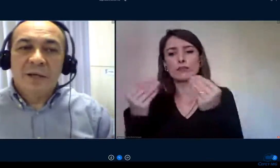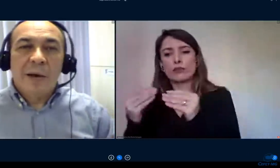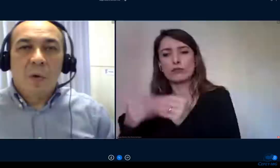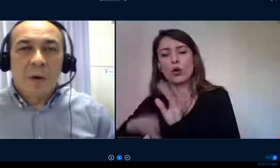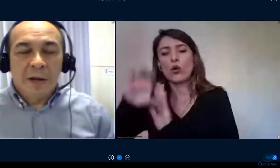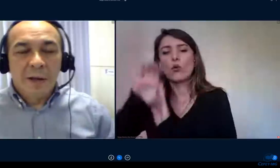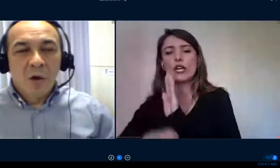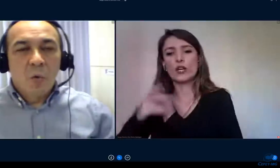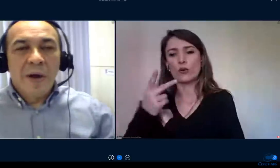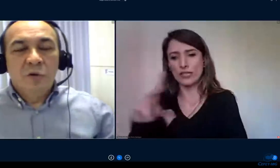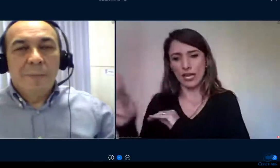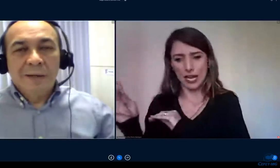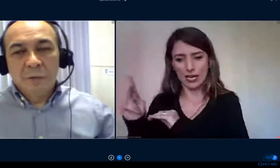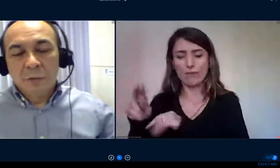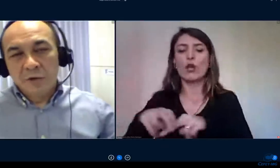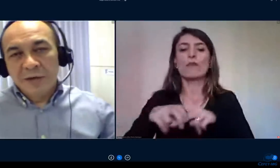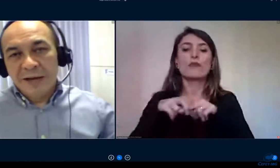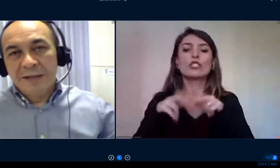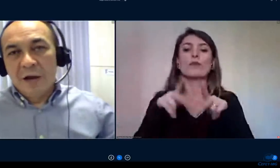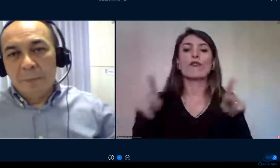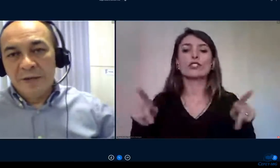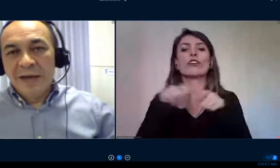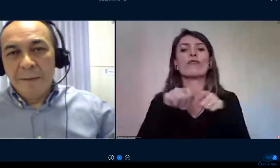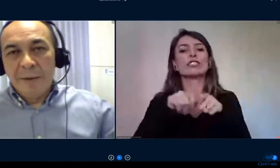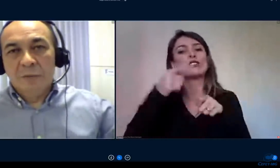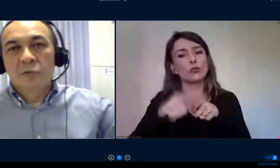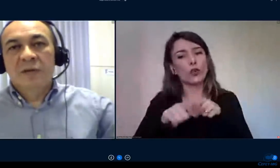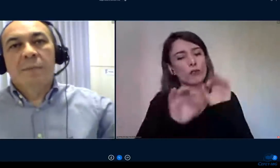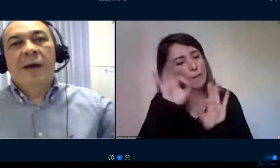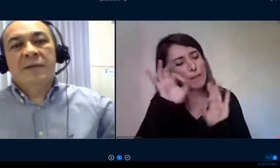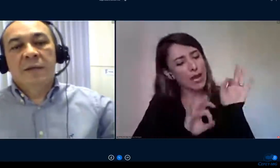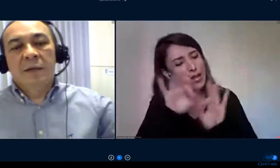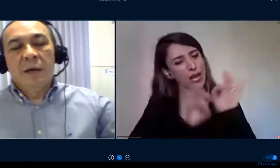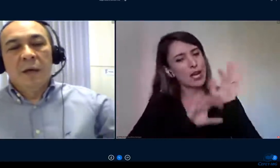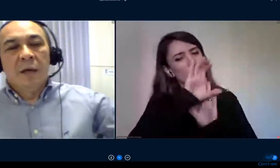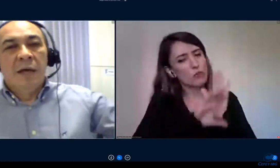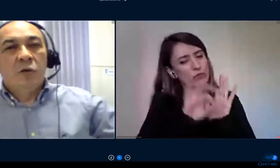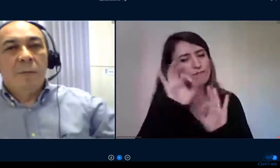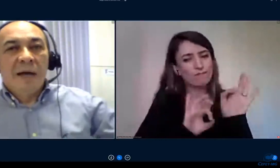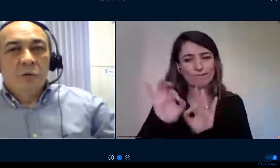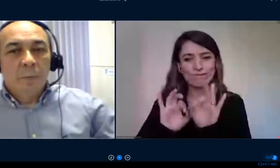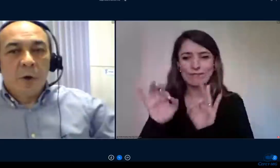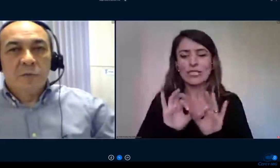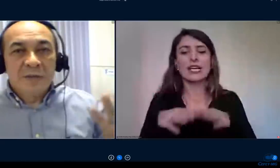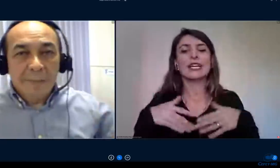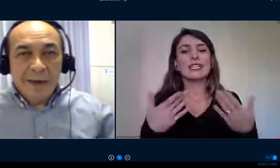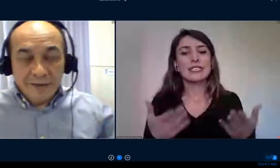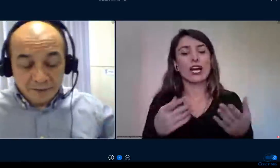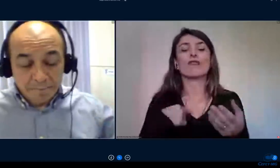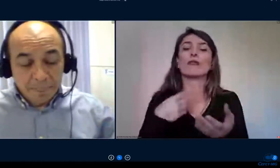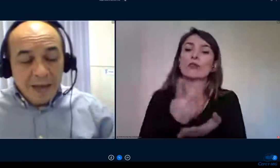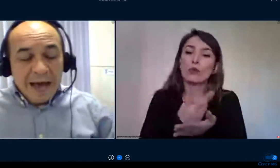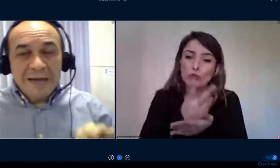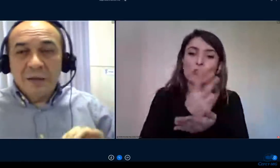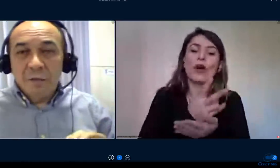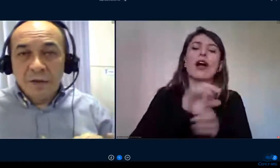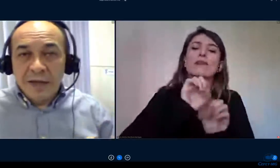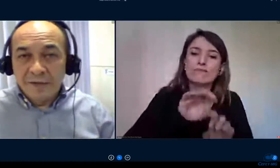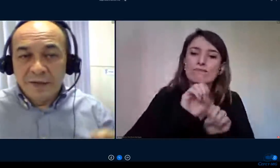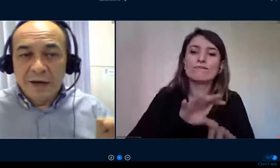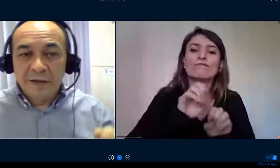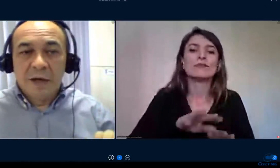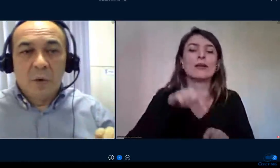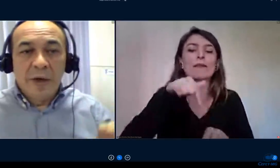alteração agora com a retomada do nosso calendário para encerramento do semestre e retomada do próximo semestre. As